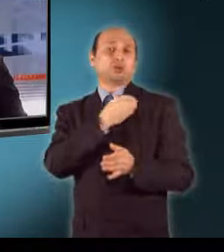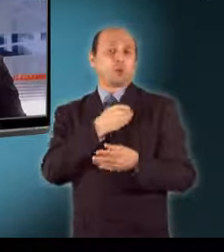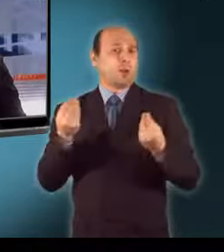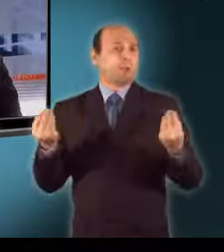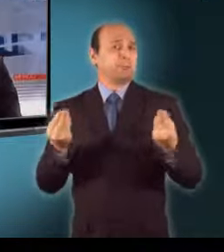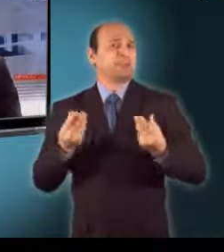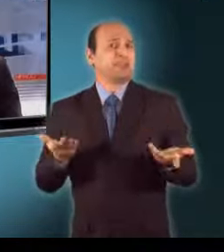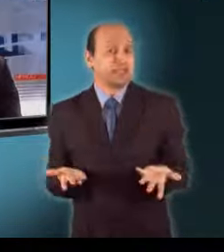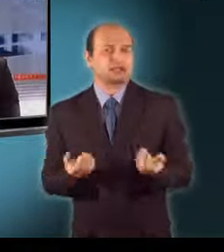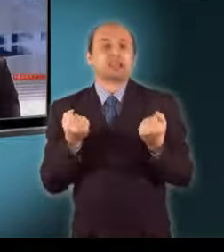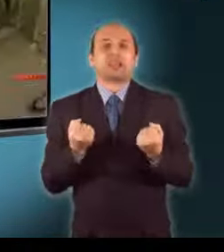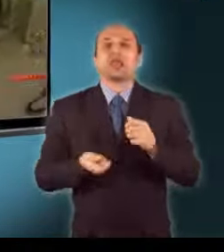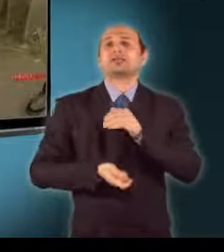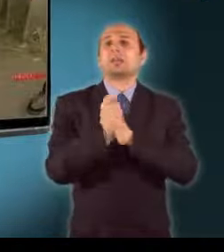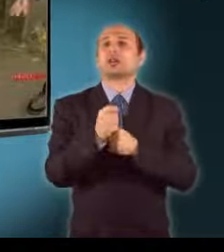jelentik a lopásokat.